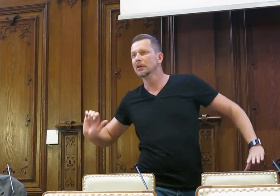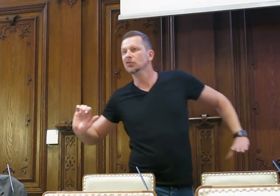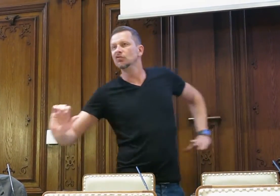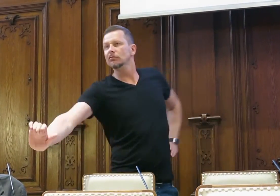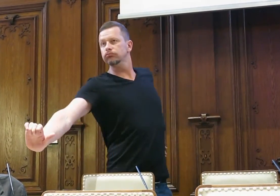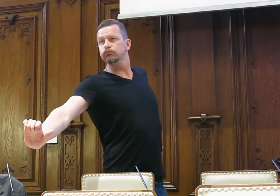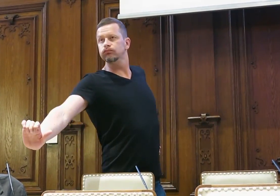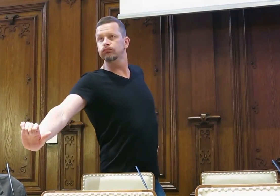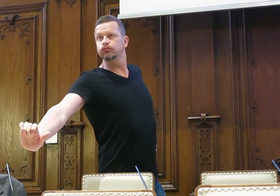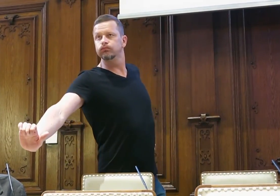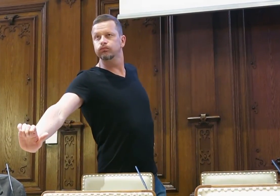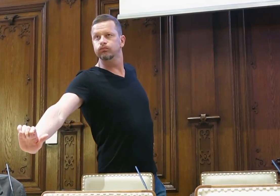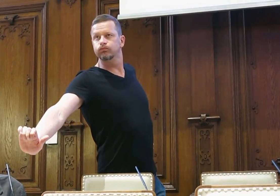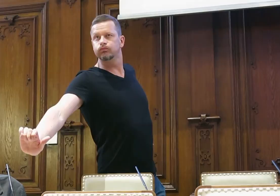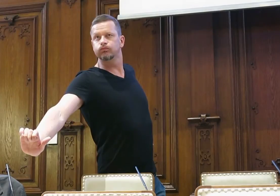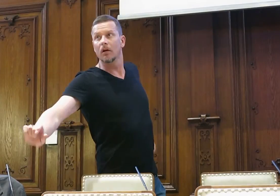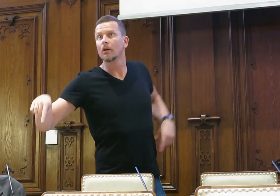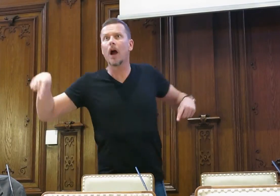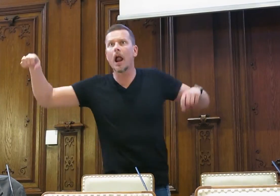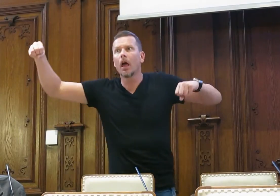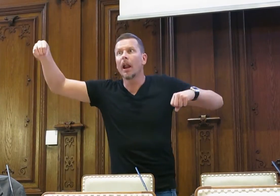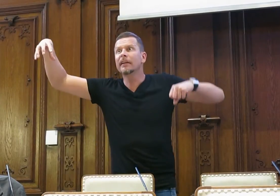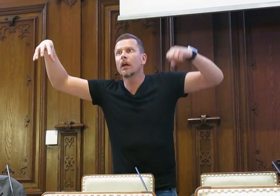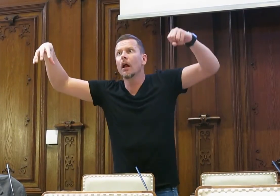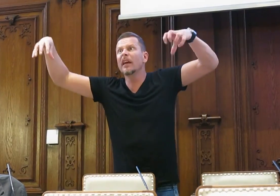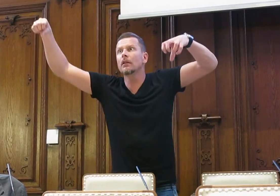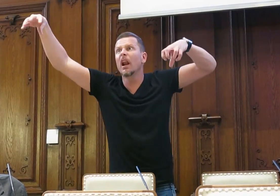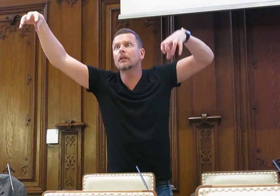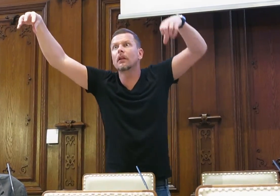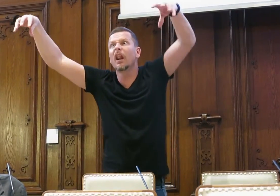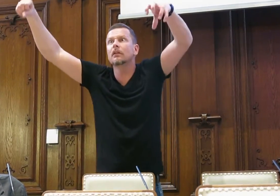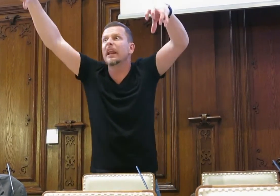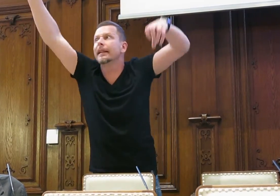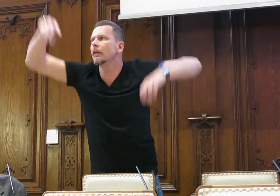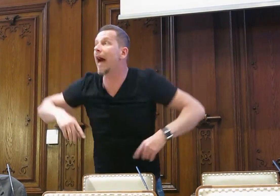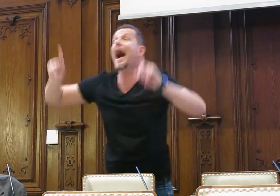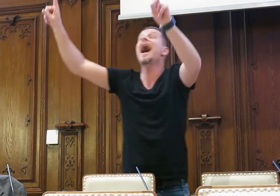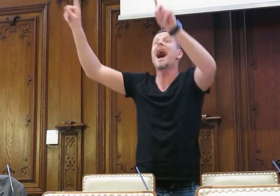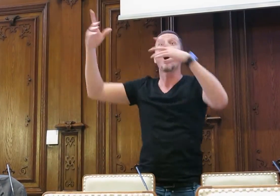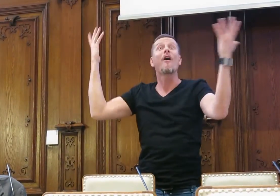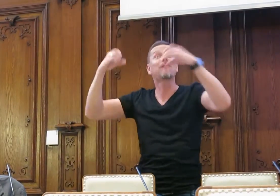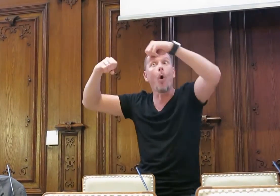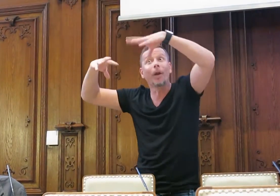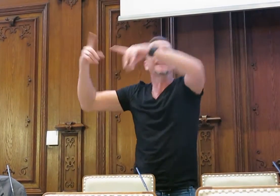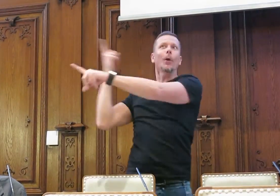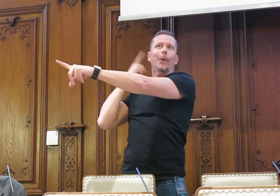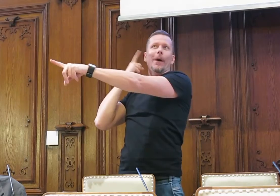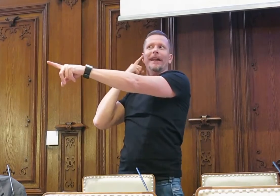ordentlich, ordentlich die Hupe getreten, und dann auf einmal gehen alle wieder auf, ja? Und wo?